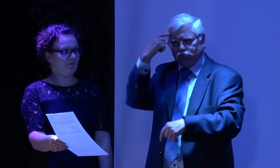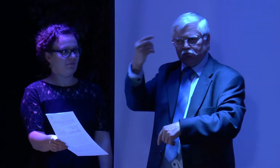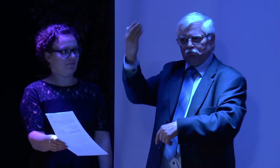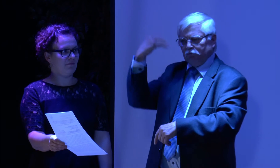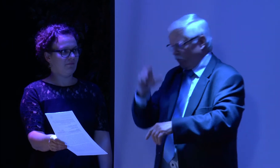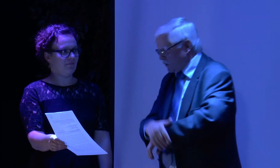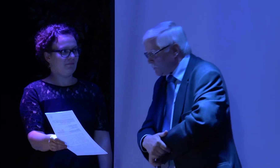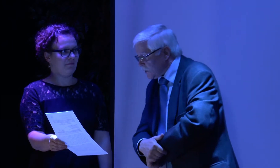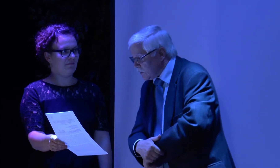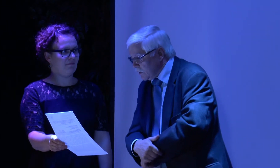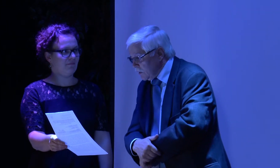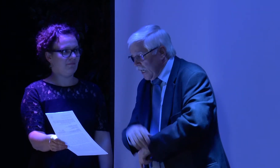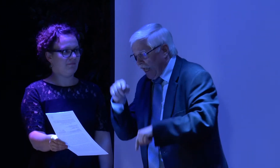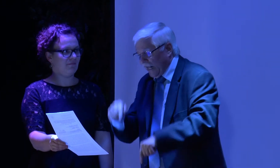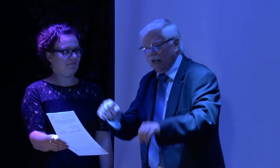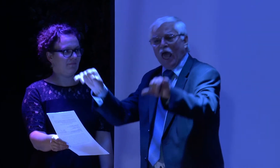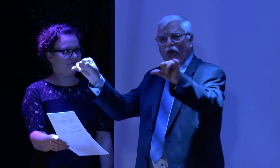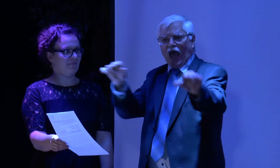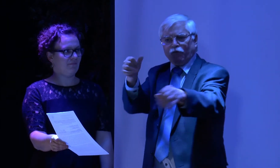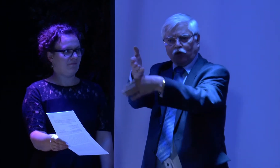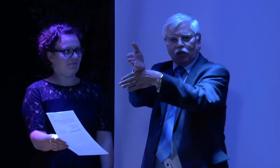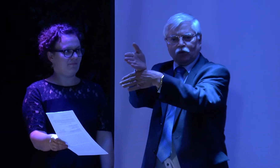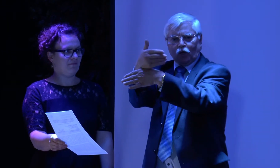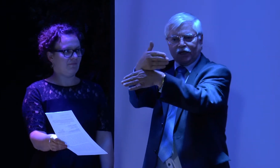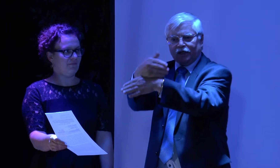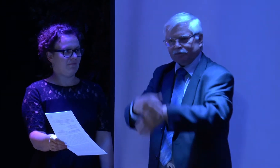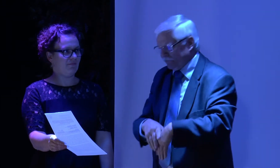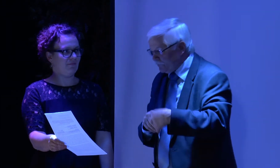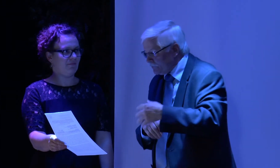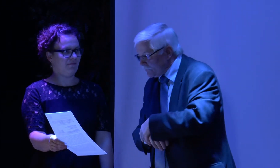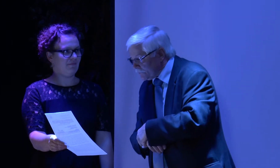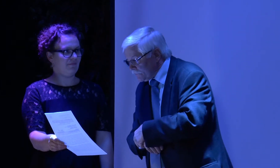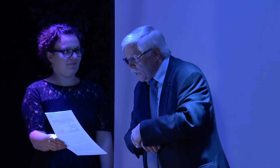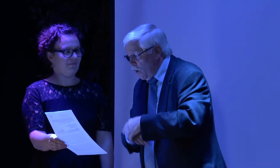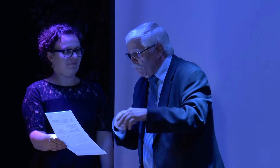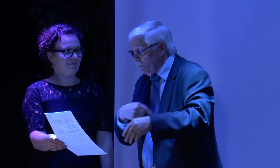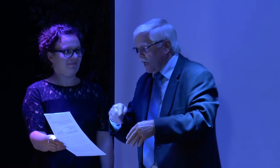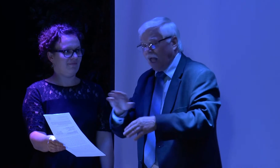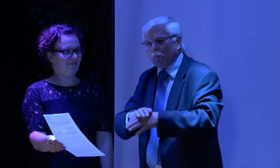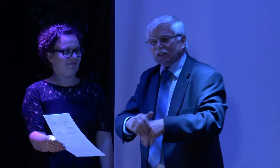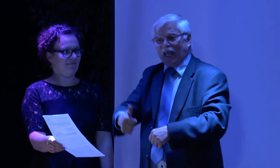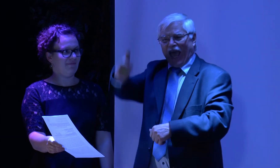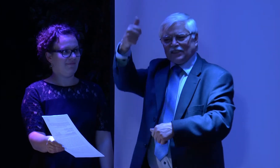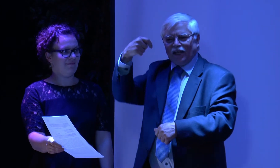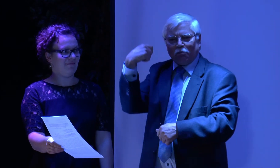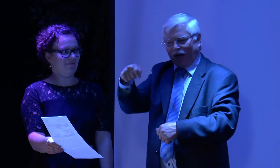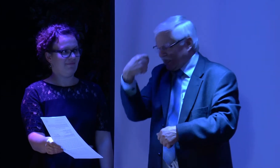Jubiläum in Erfurt, in Thüringen. Wo mir damals